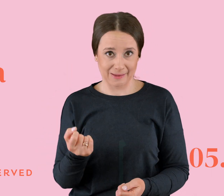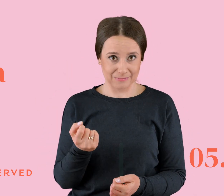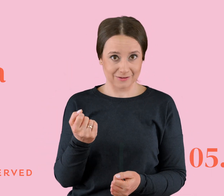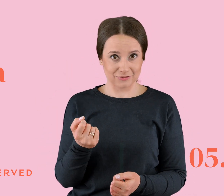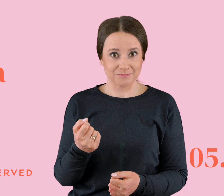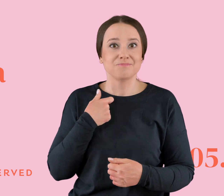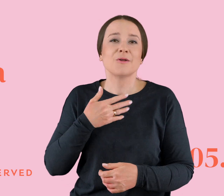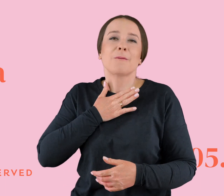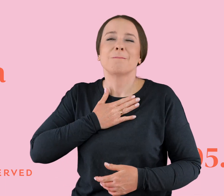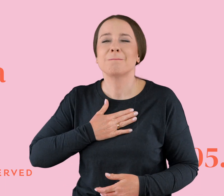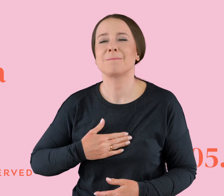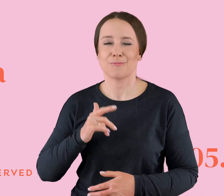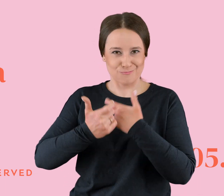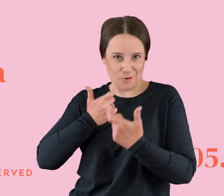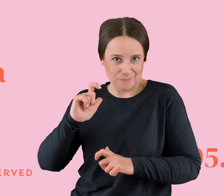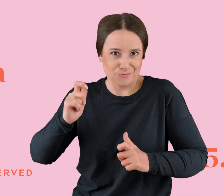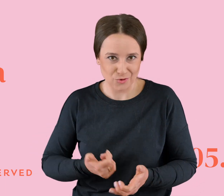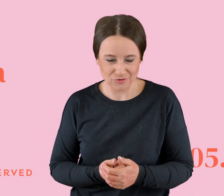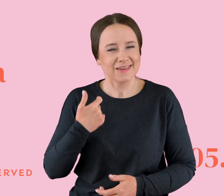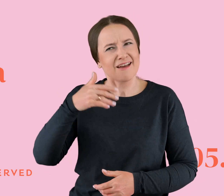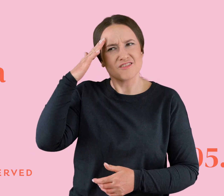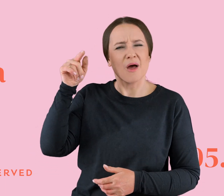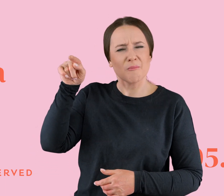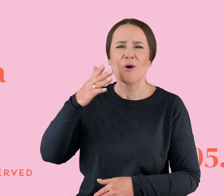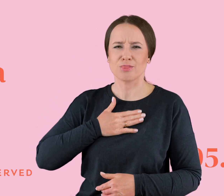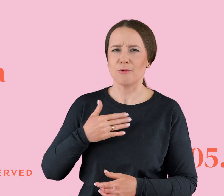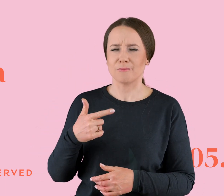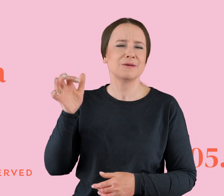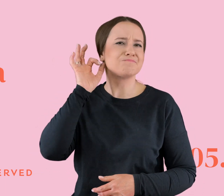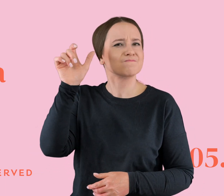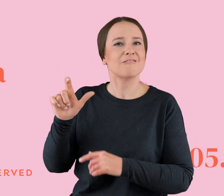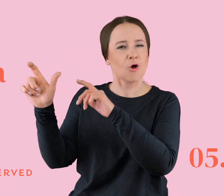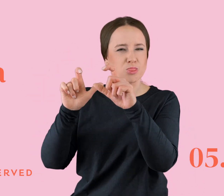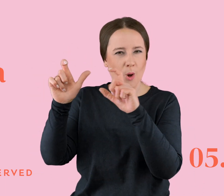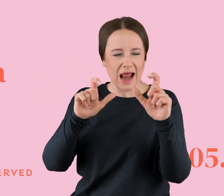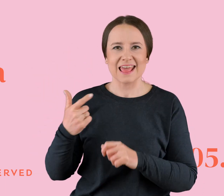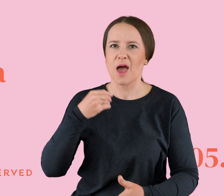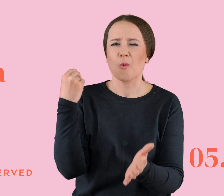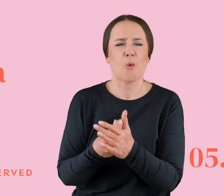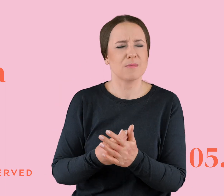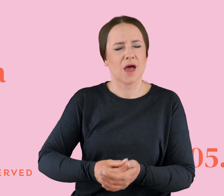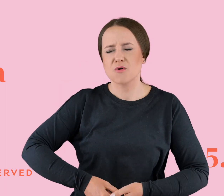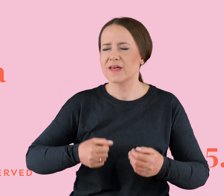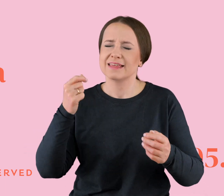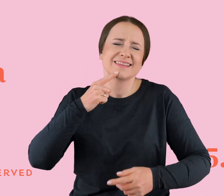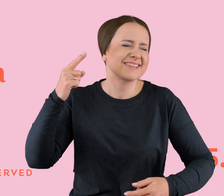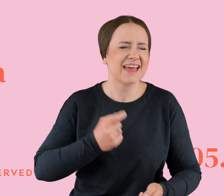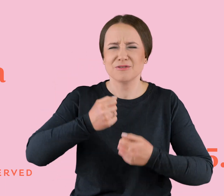miłe gesty. No więc jak ja wiedziałam, że on lubi taką pewną fotografkę, no to ja mu kupiłam zajebiście ciężko dostępny album